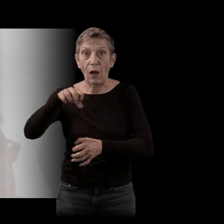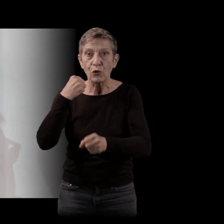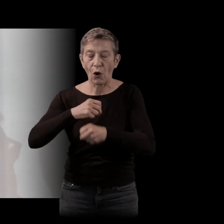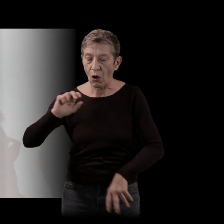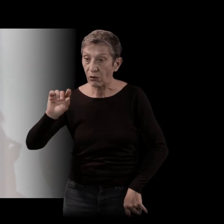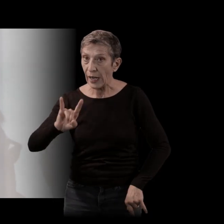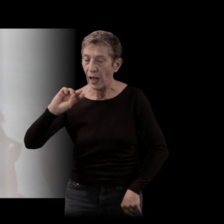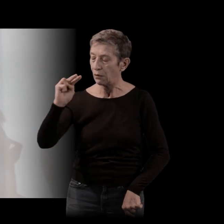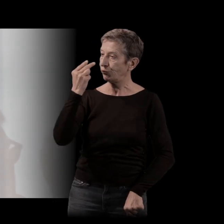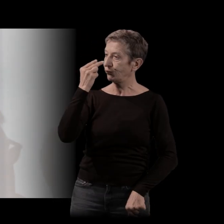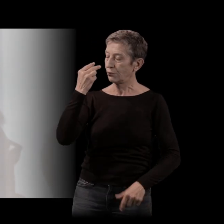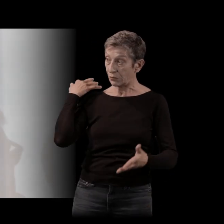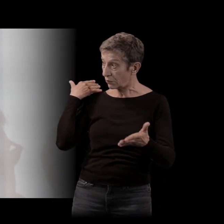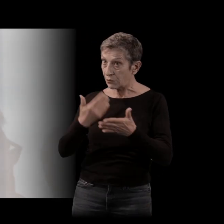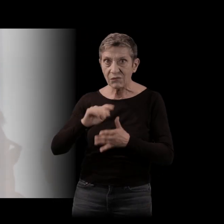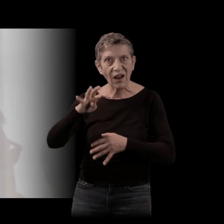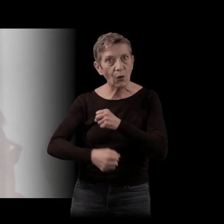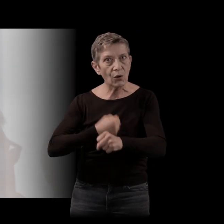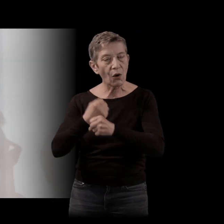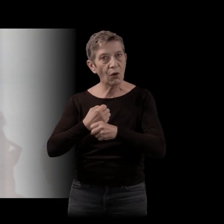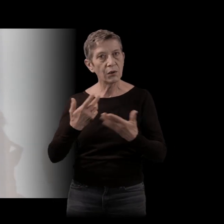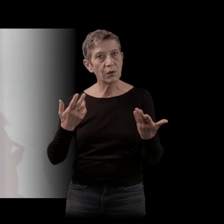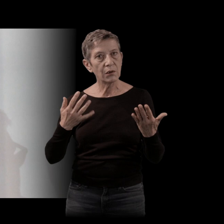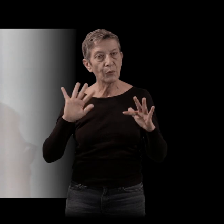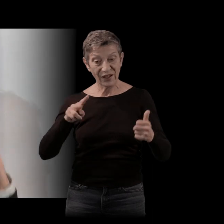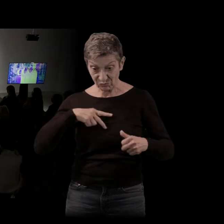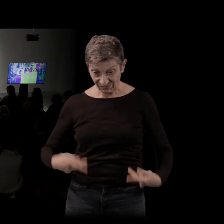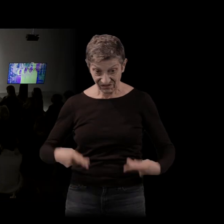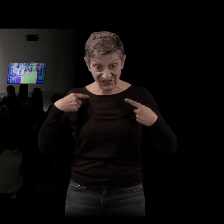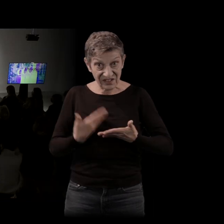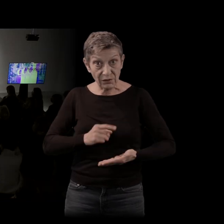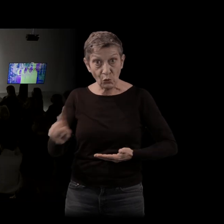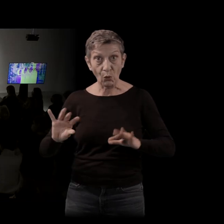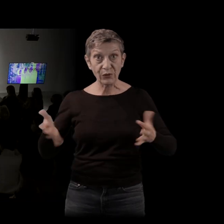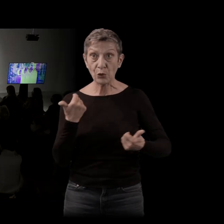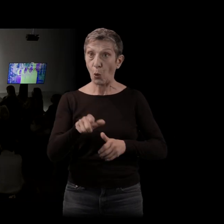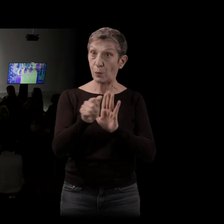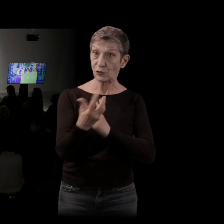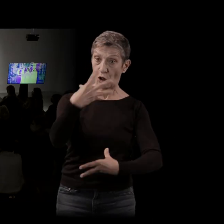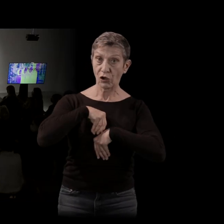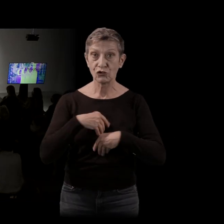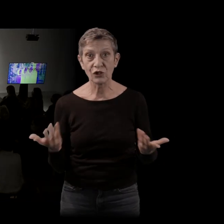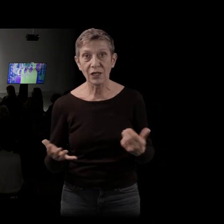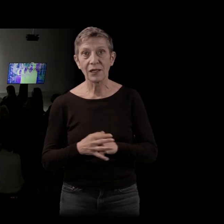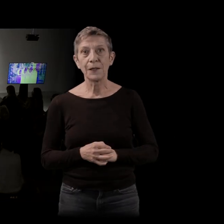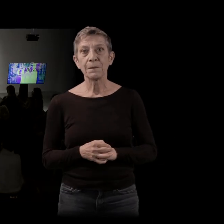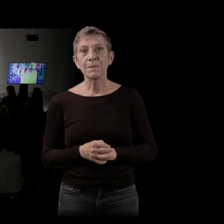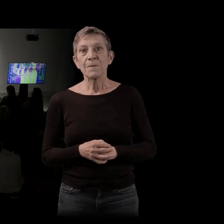déjà tout ça de passé et peut-être que je vis la vie d'une autre. Ce qu'on a vraiment l'impression de ressentir avec Hélène,